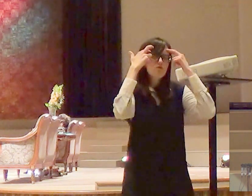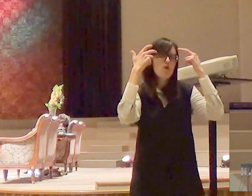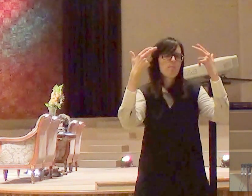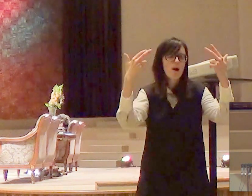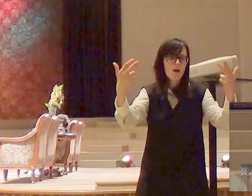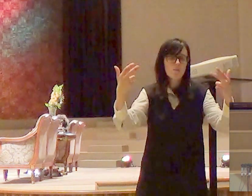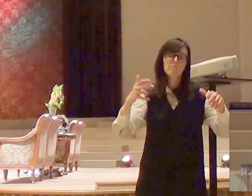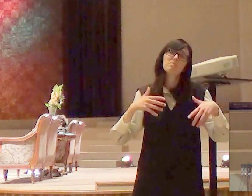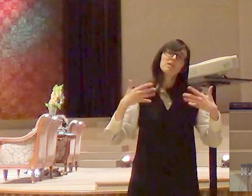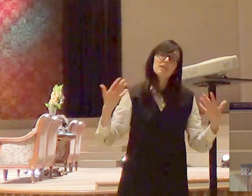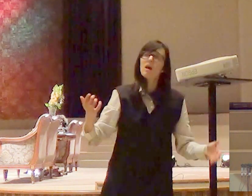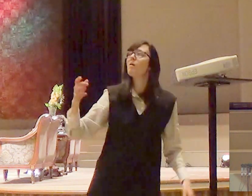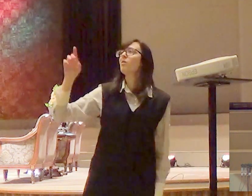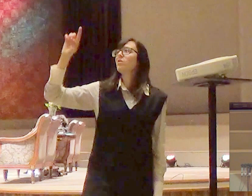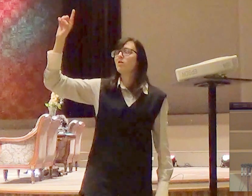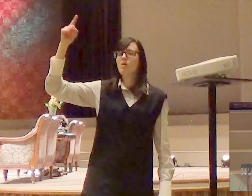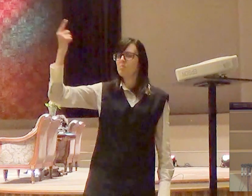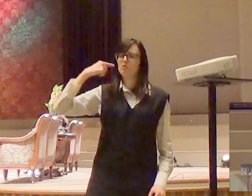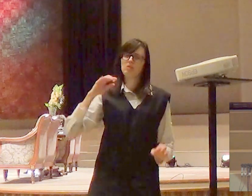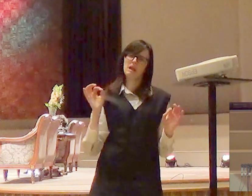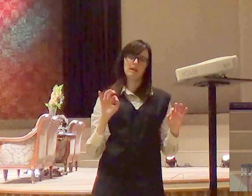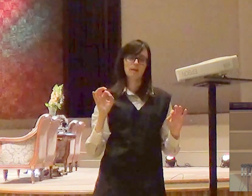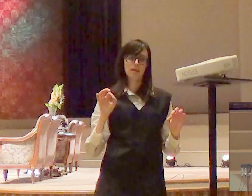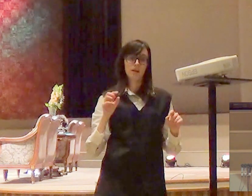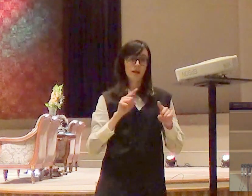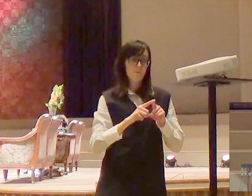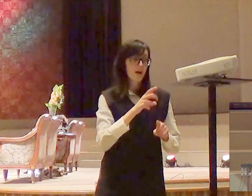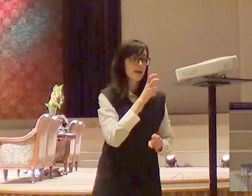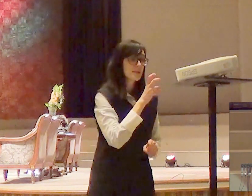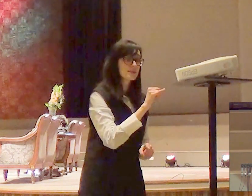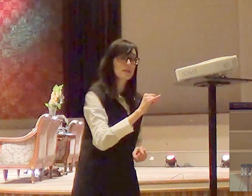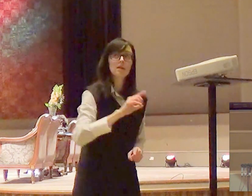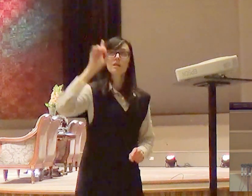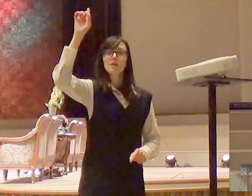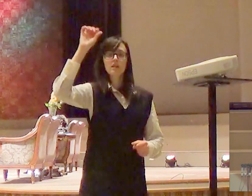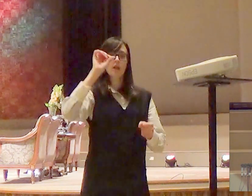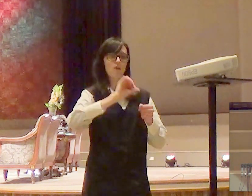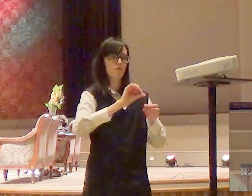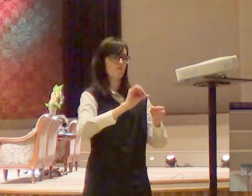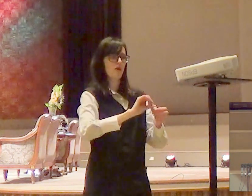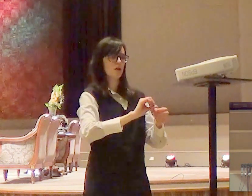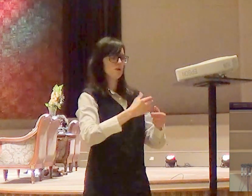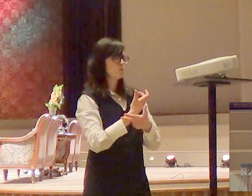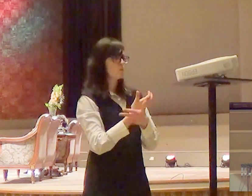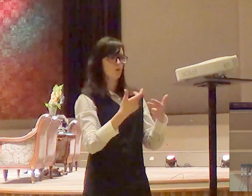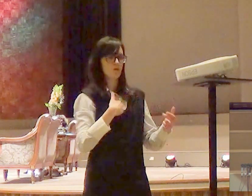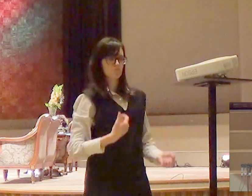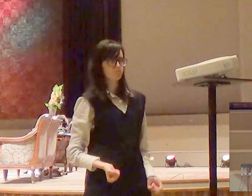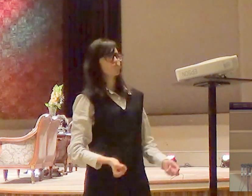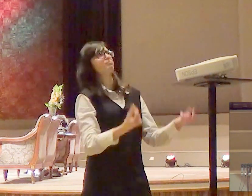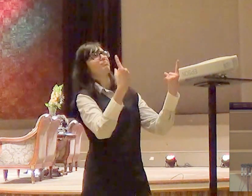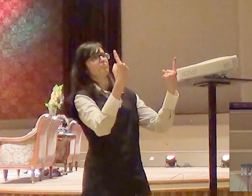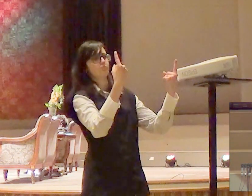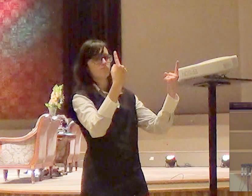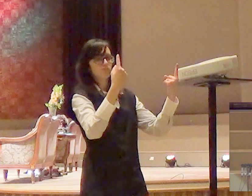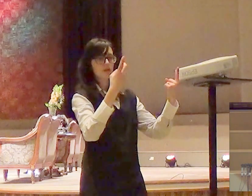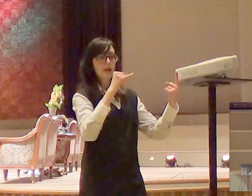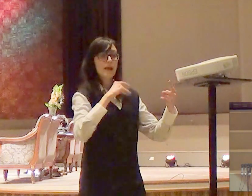então o Senhor não me enviou mas se o Senhor fizer acontecer algo totalmente novo e a terra abrir a sua